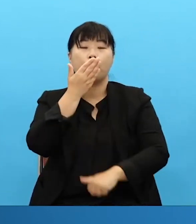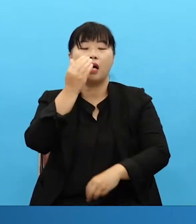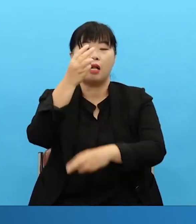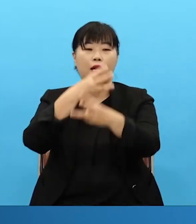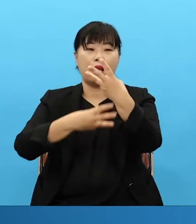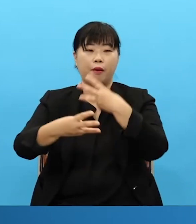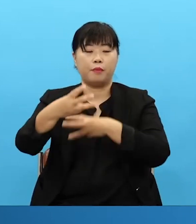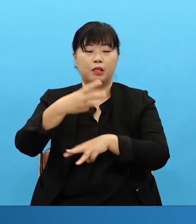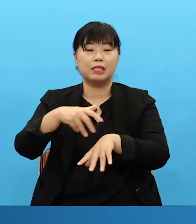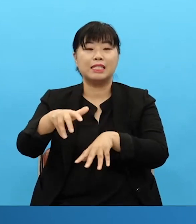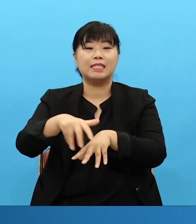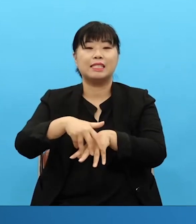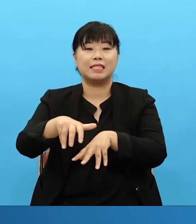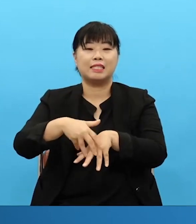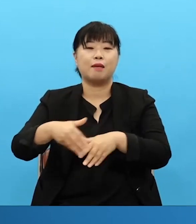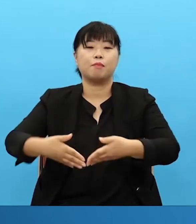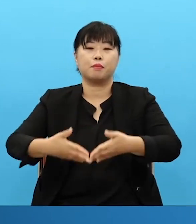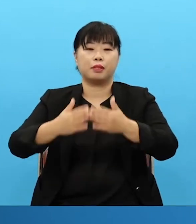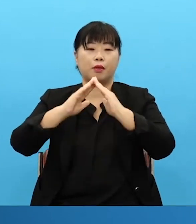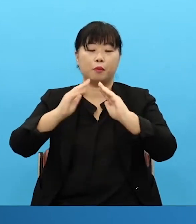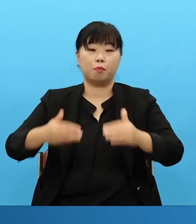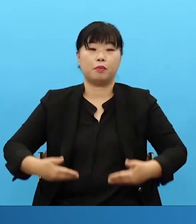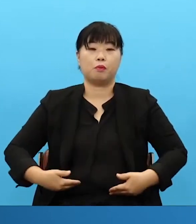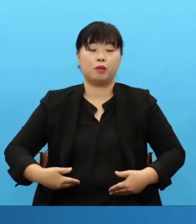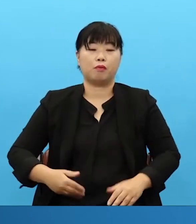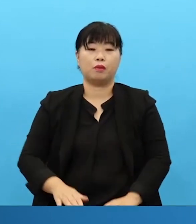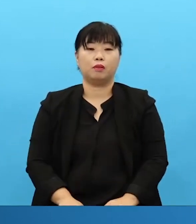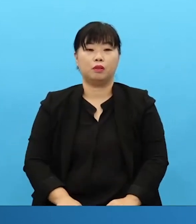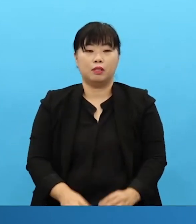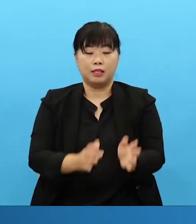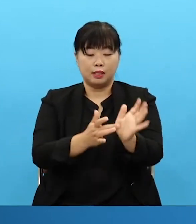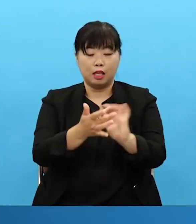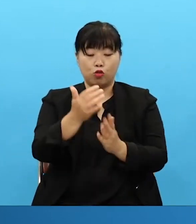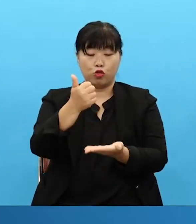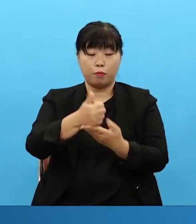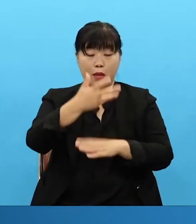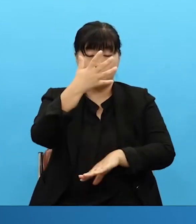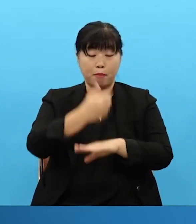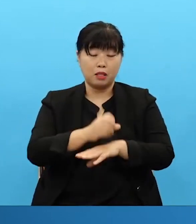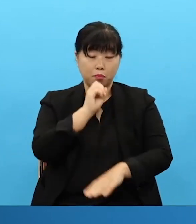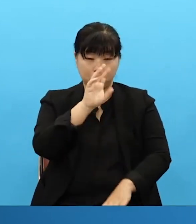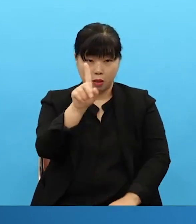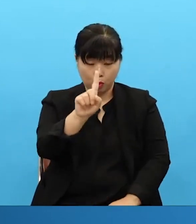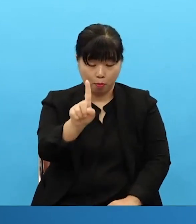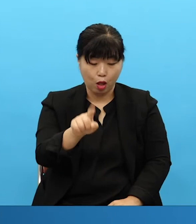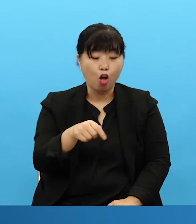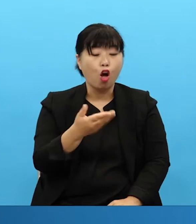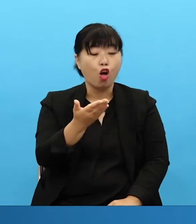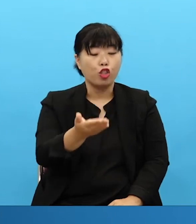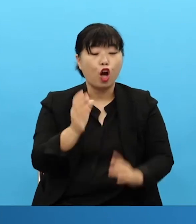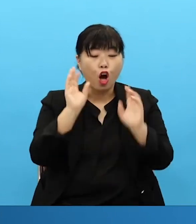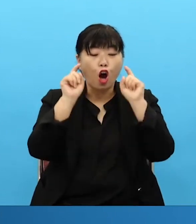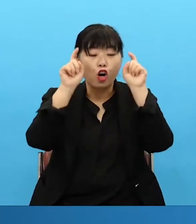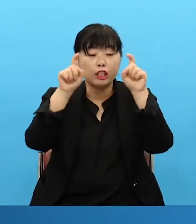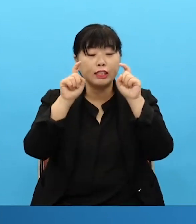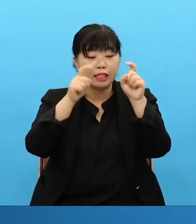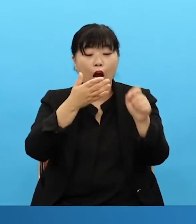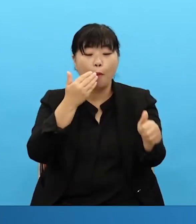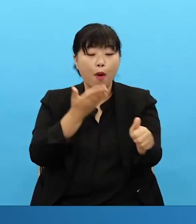Even at the very end, Jesus spoke about this. Jehovah's 어린 양을 먹이라고 말했고, 십자가 지금 말하셔도, 네 자네를 위해서 울으라고 말했고요. That He told